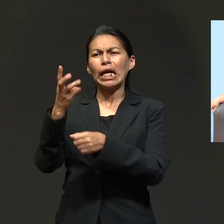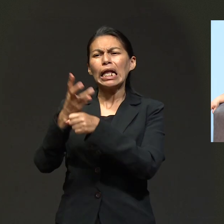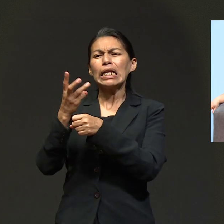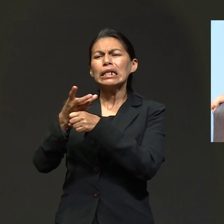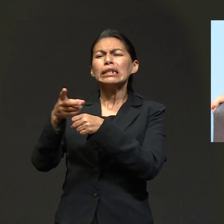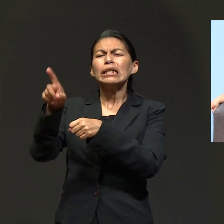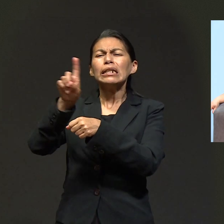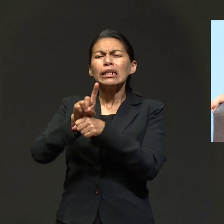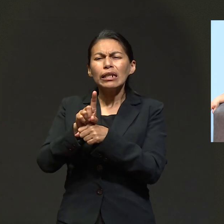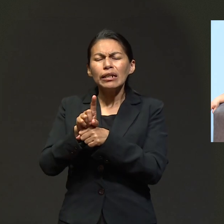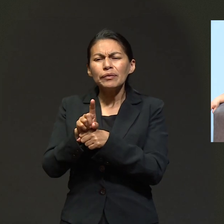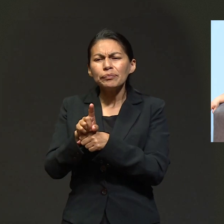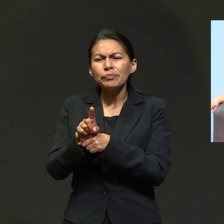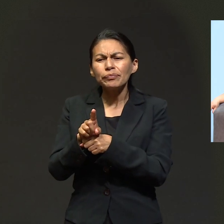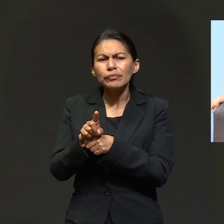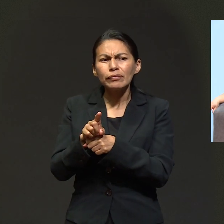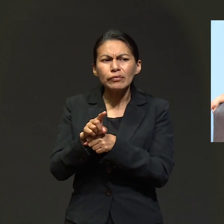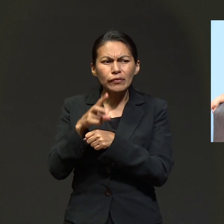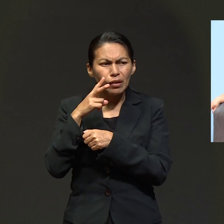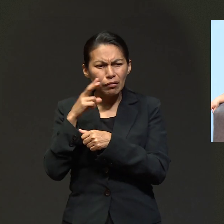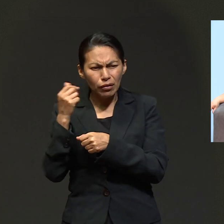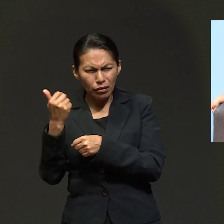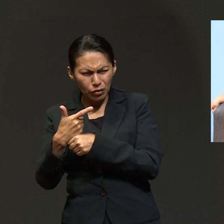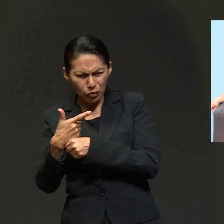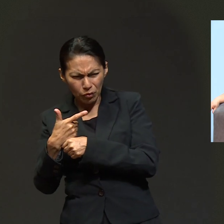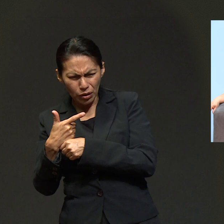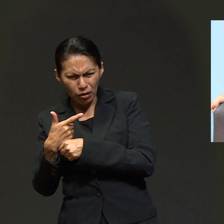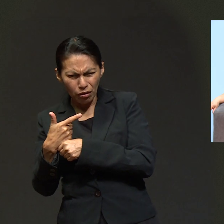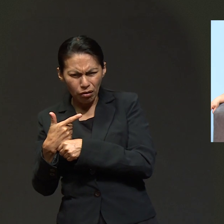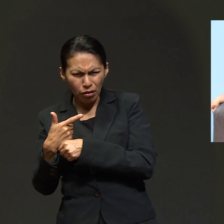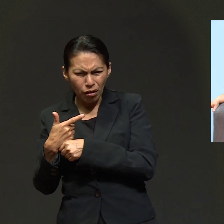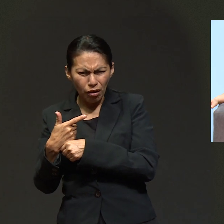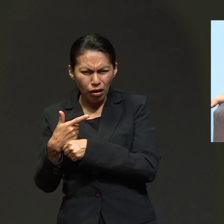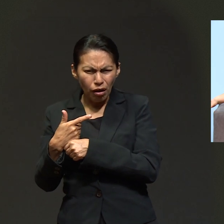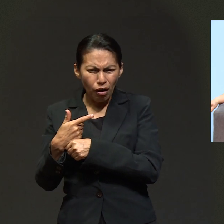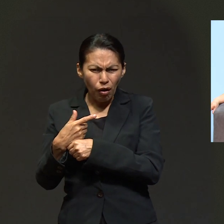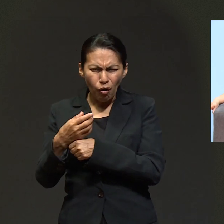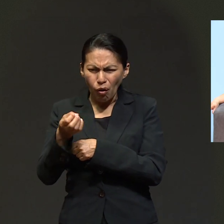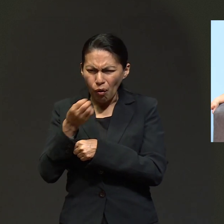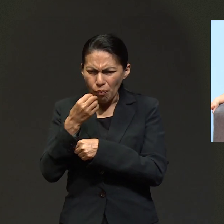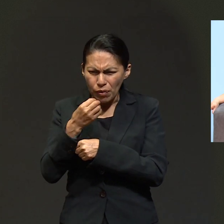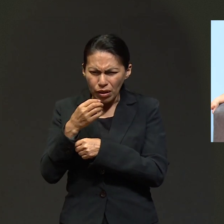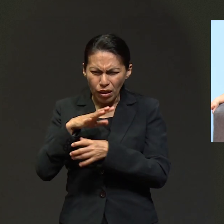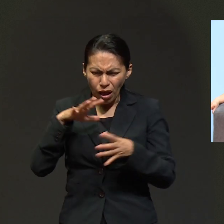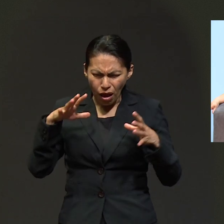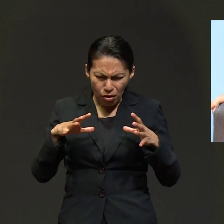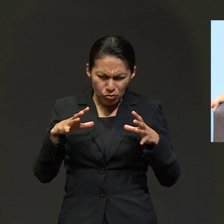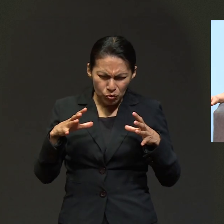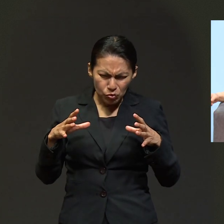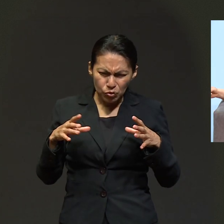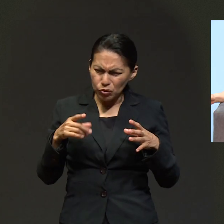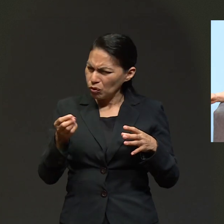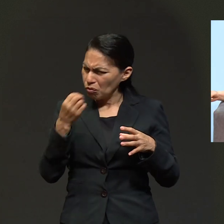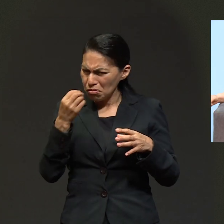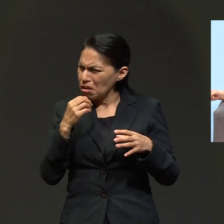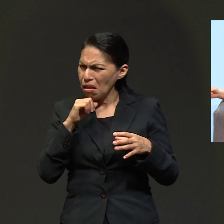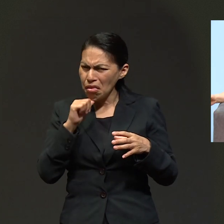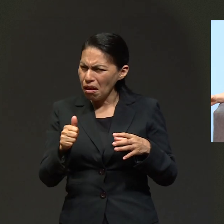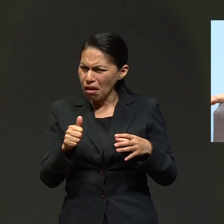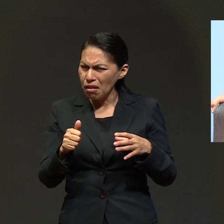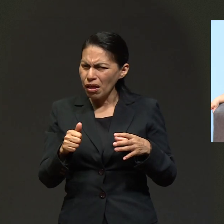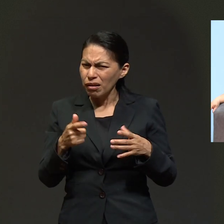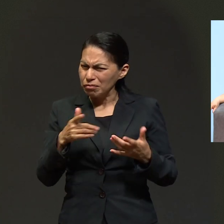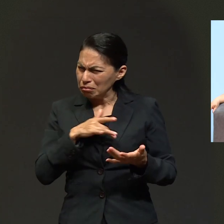aquí. Y al tercer día, al tercer día se dieron cuenta y me dicen, estamos llevando la charola